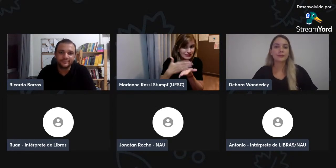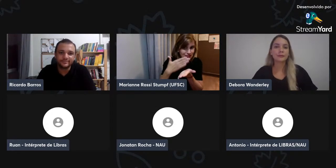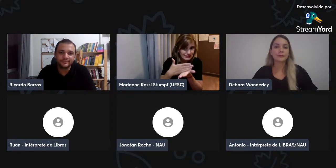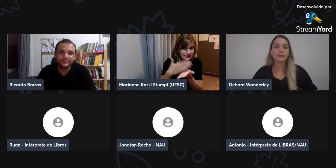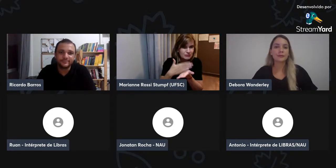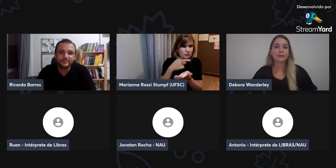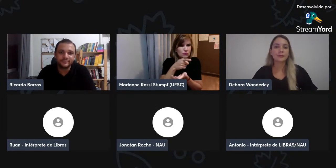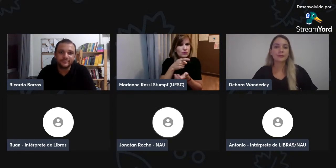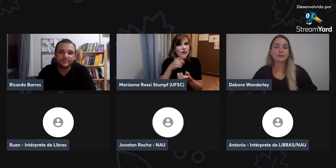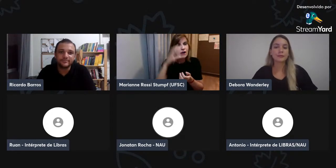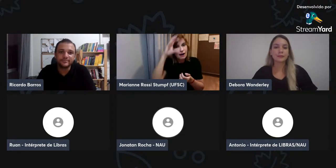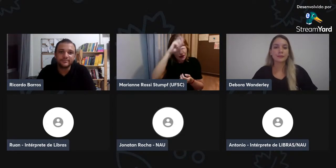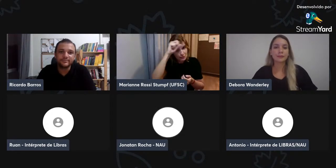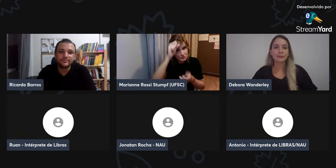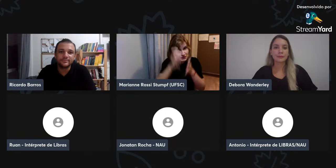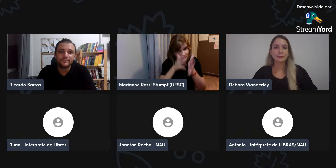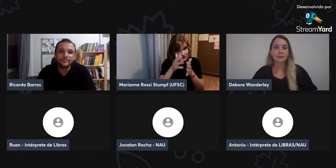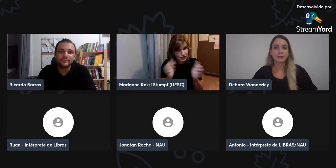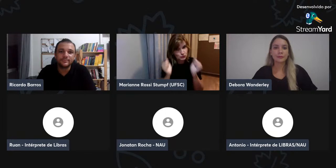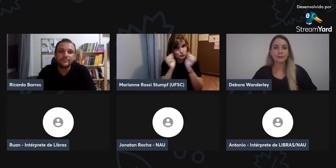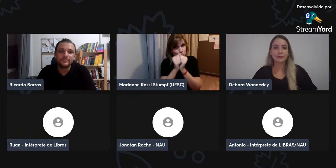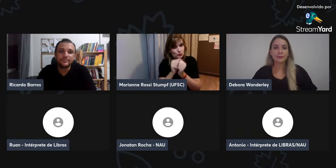Libras. Então, o Ricardo imprimiu, né,